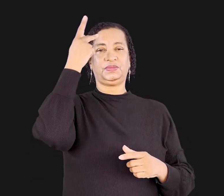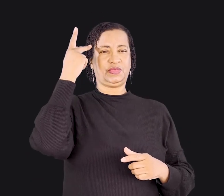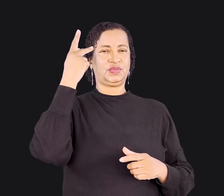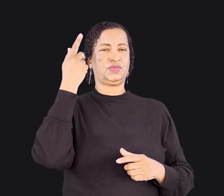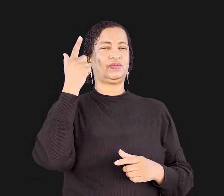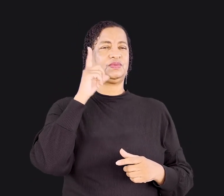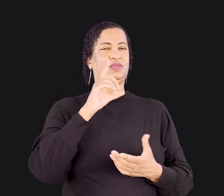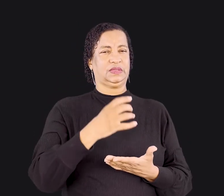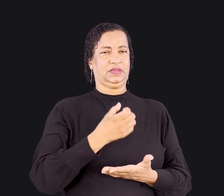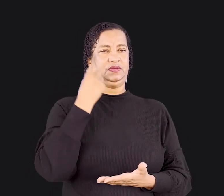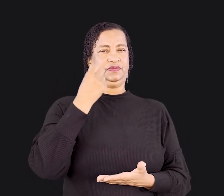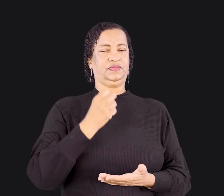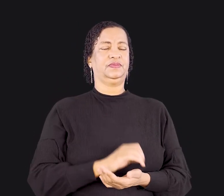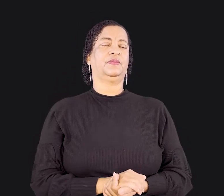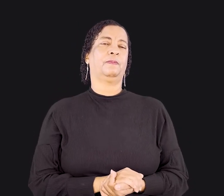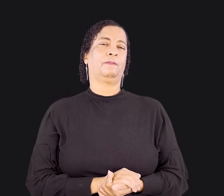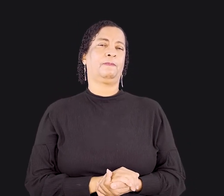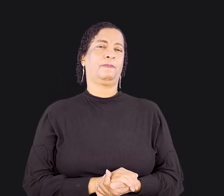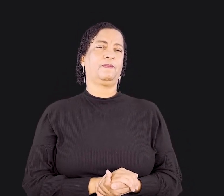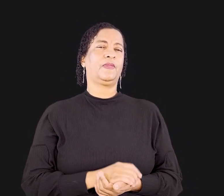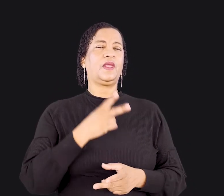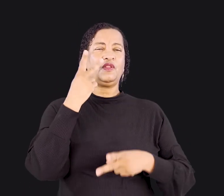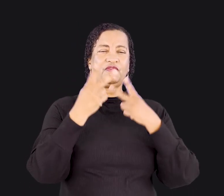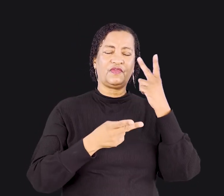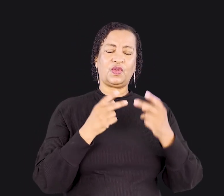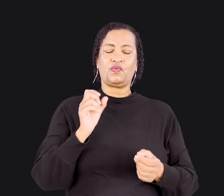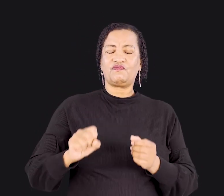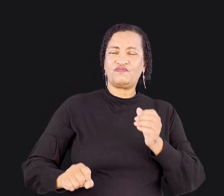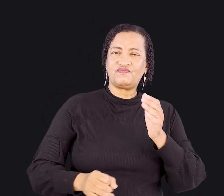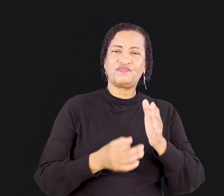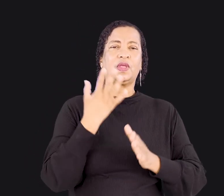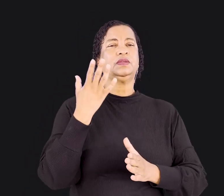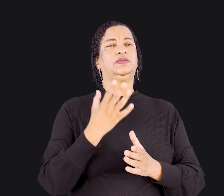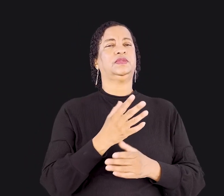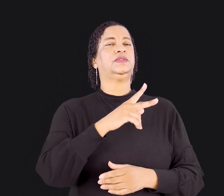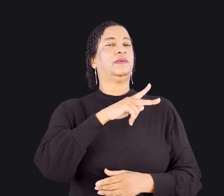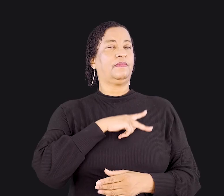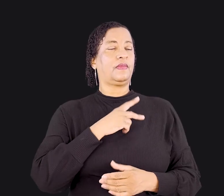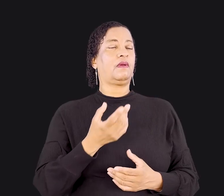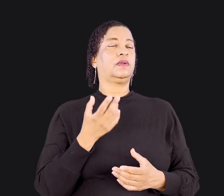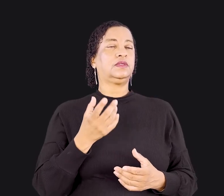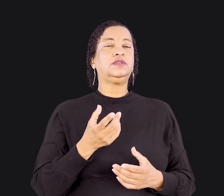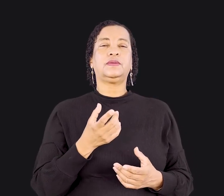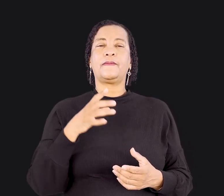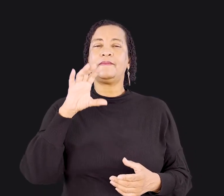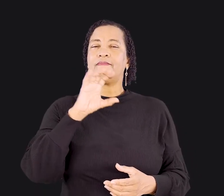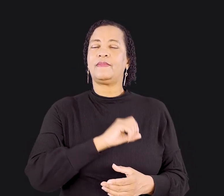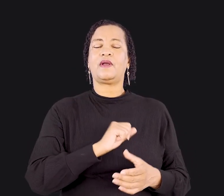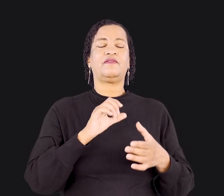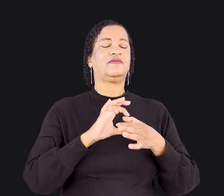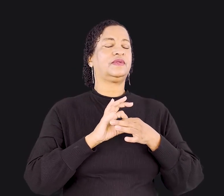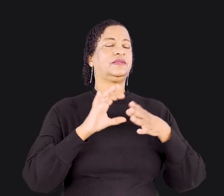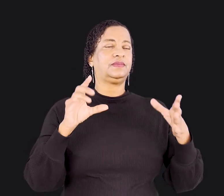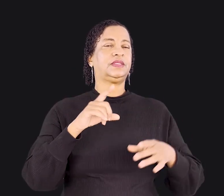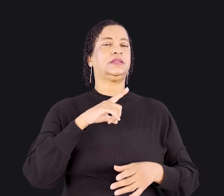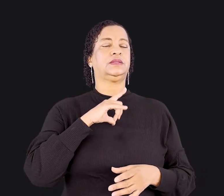E, olhem, ele afirmou isso várias vezes. Paulo era obcecado pela liberdade, pela liberdade que tinha no Espírito.